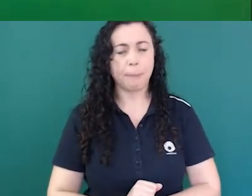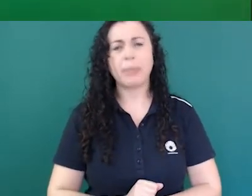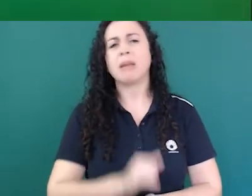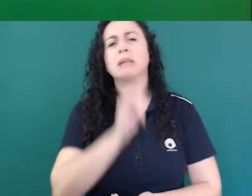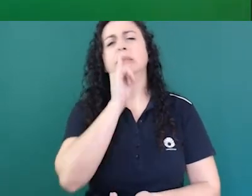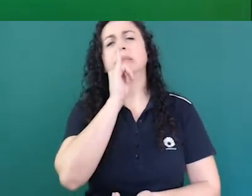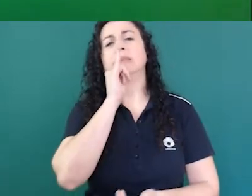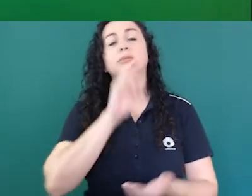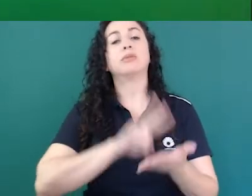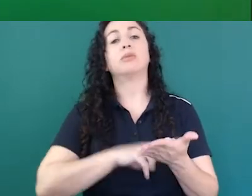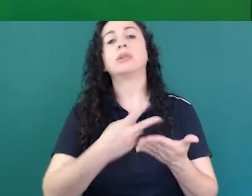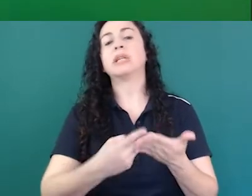cardápio do restaurante